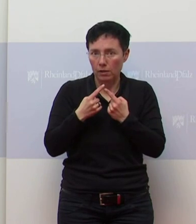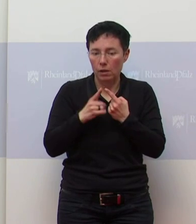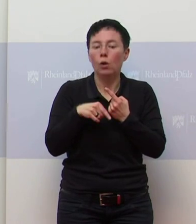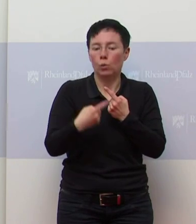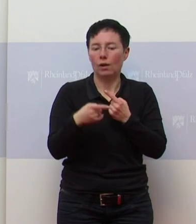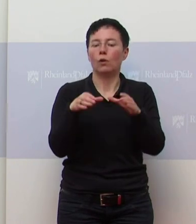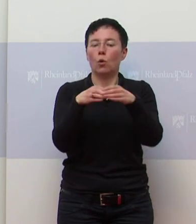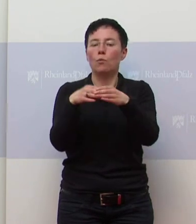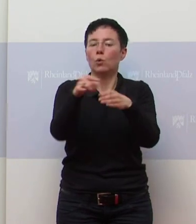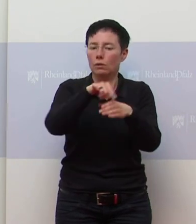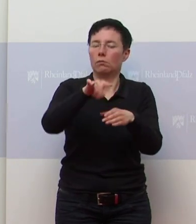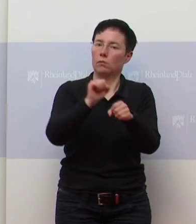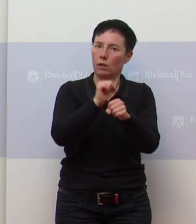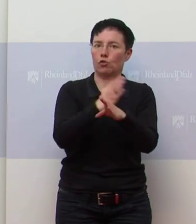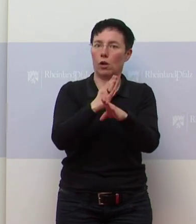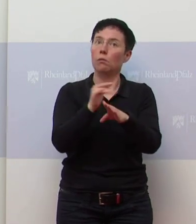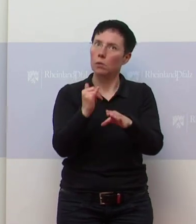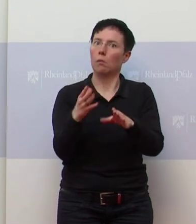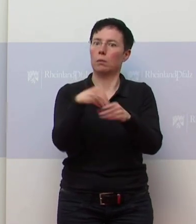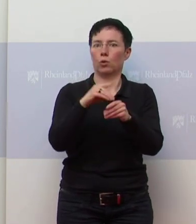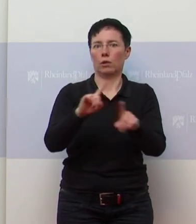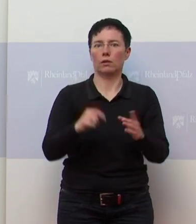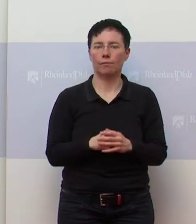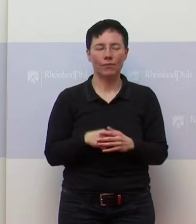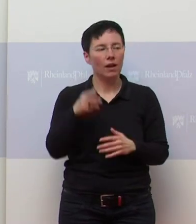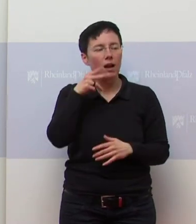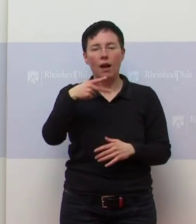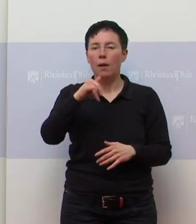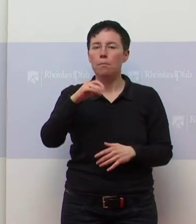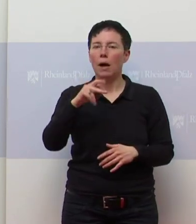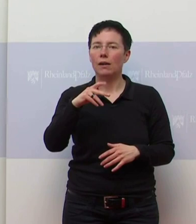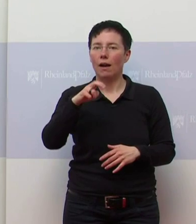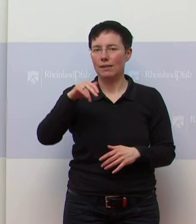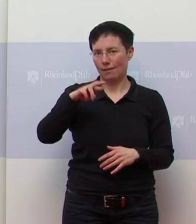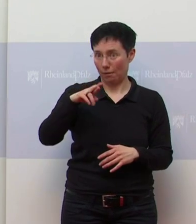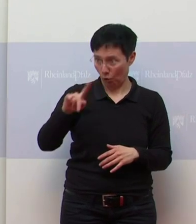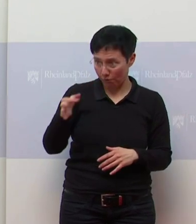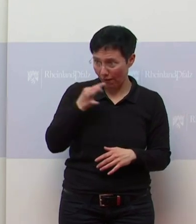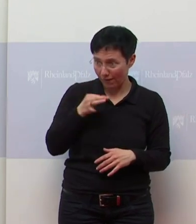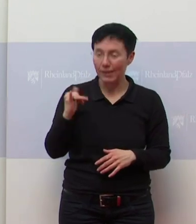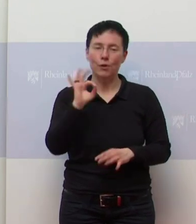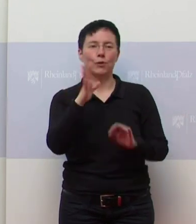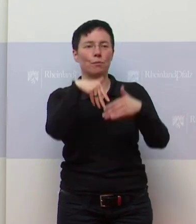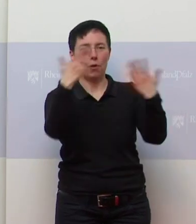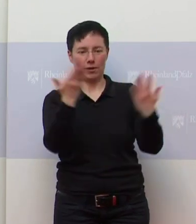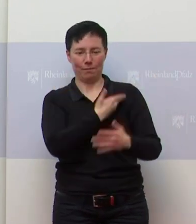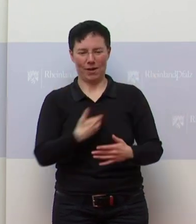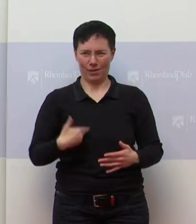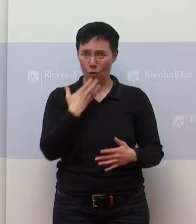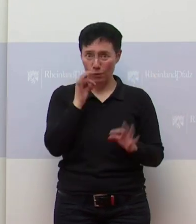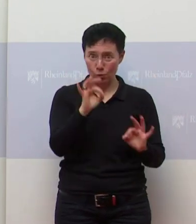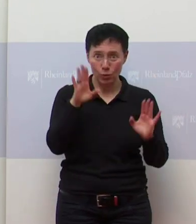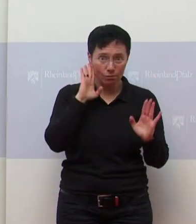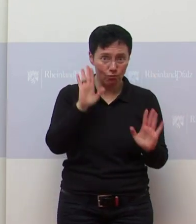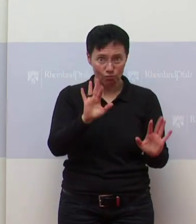nichts für uns? Herr Pack-Eiser, Sie haben auch eine Frage. Ja, schönen guten Morgen, auch nach Mainz. Ich hoffe, ich bin gut zu